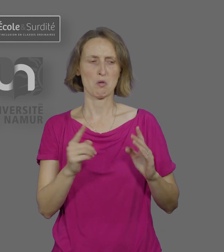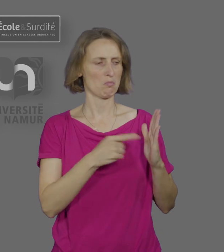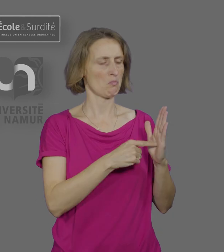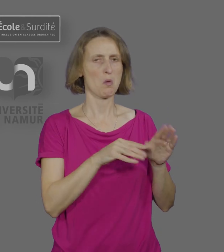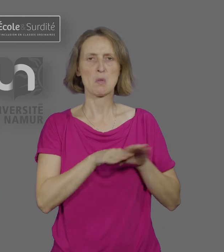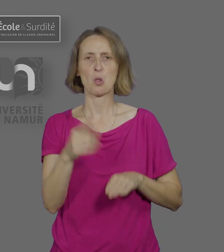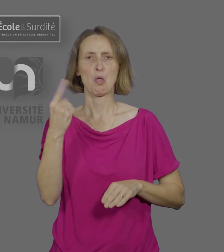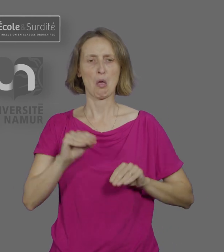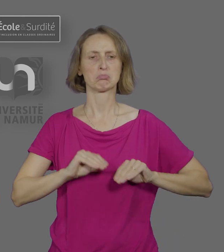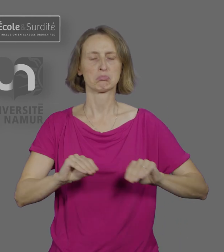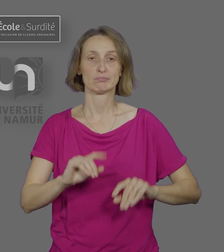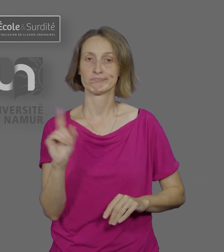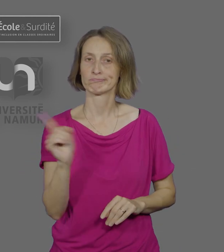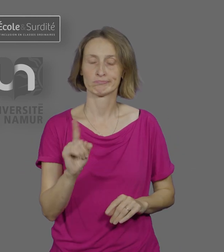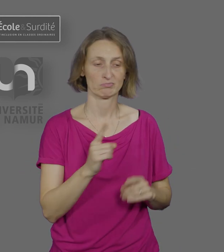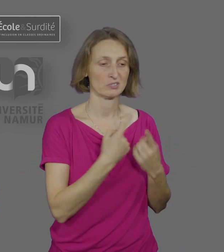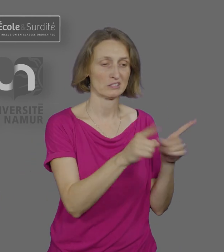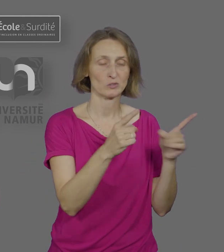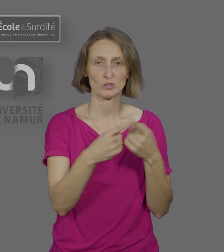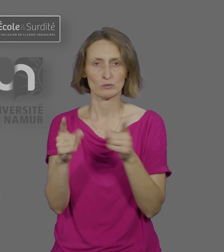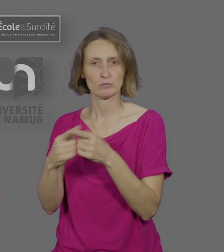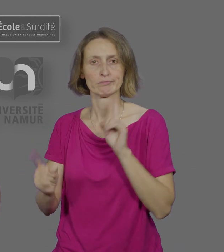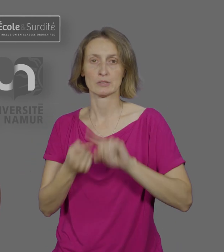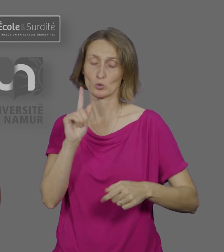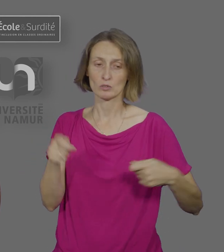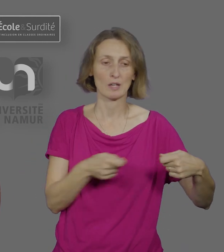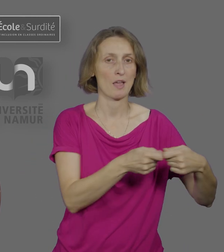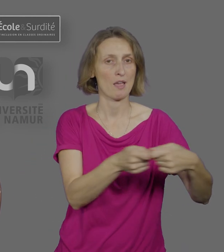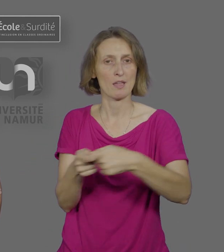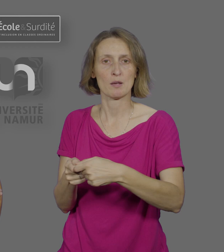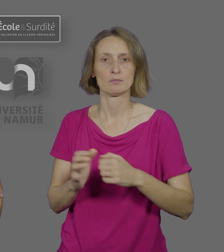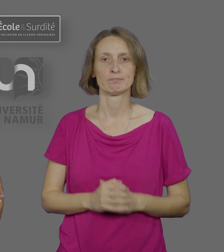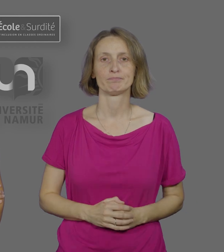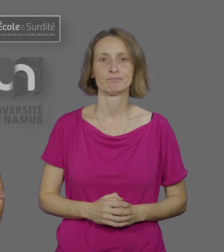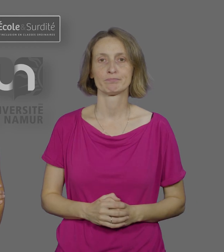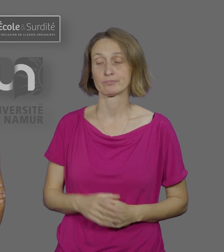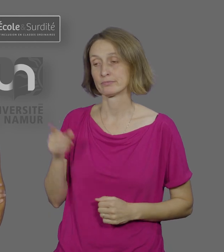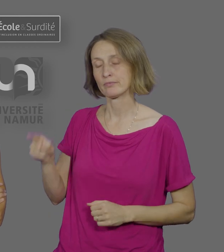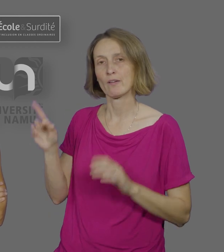pédagogique que cela implique en fonction des différents profils d'élèves malentendants et sourds.